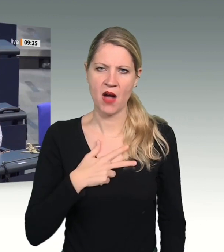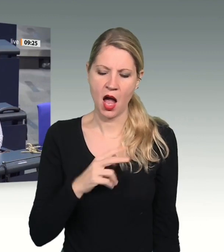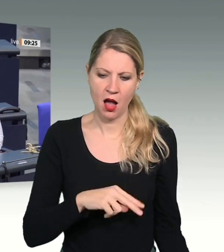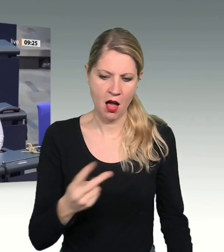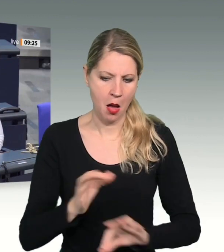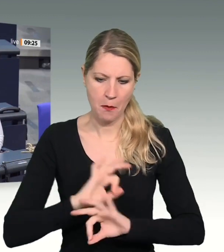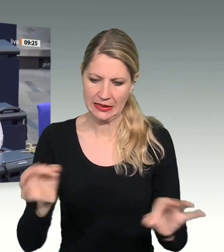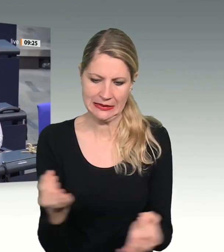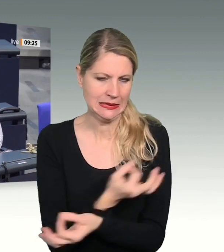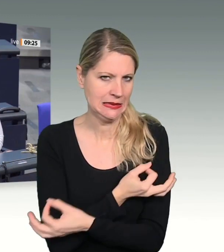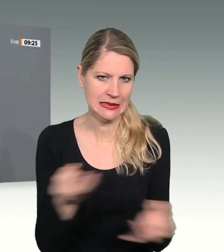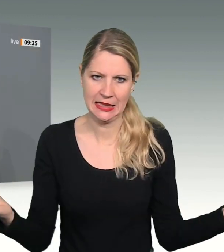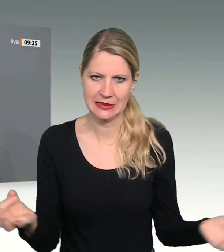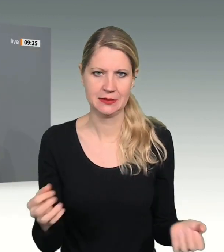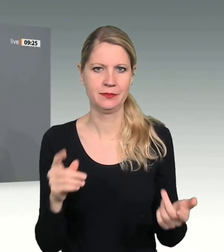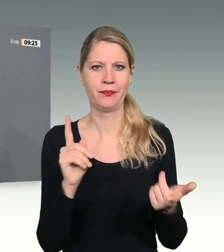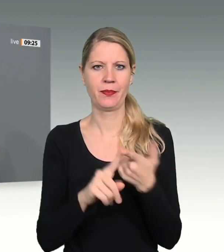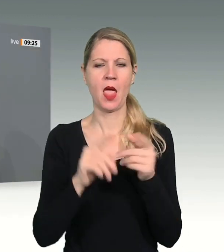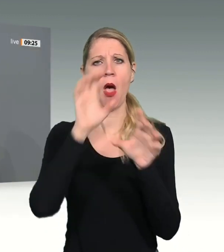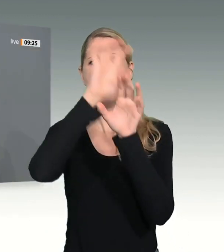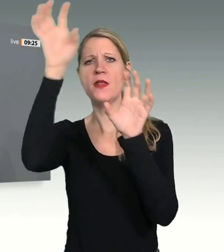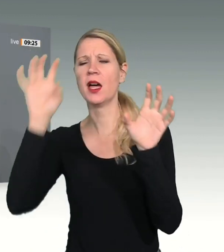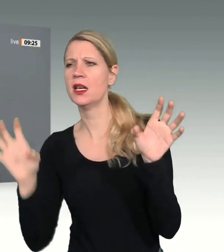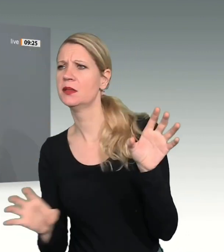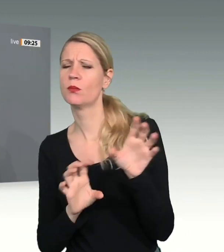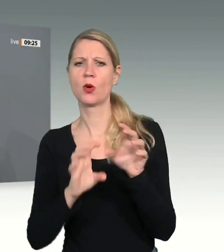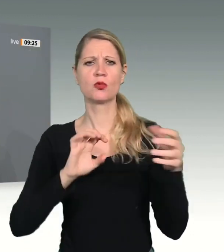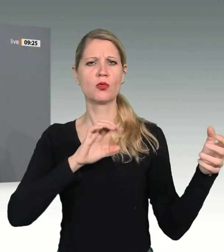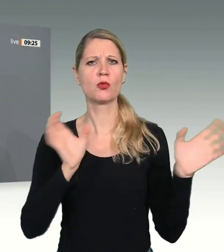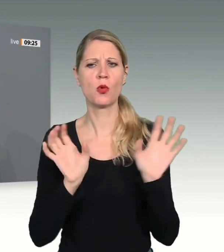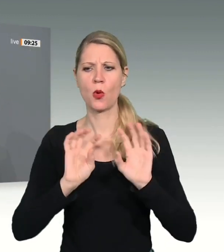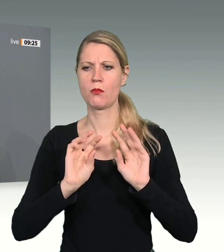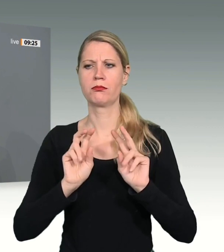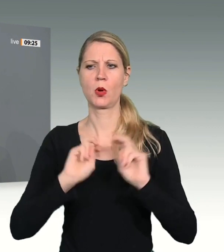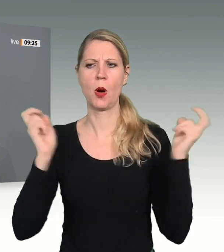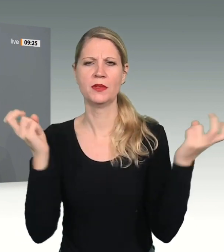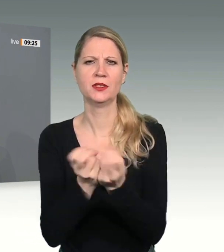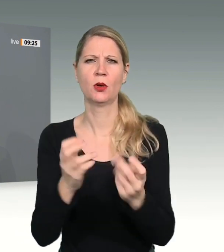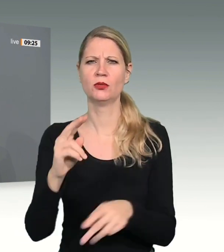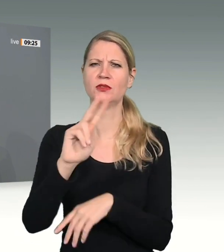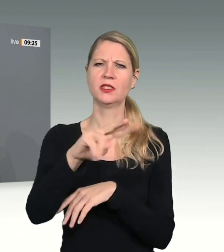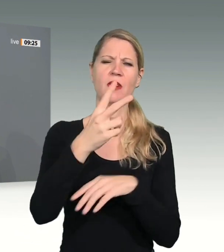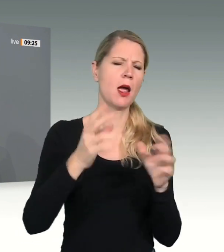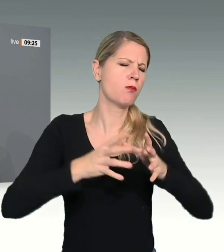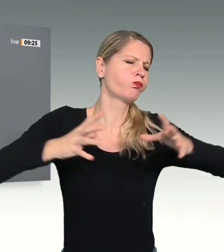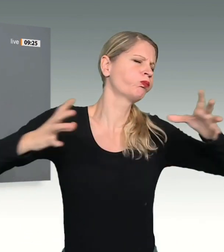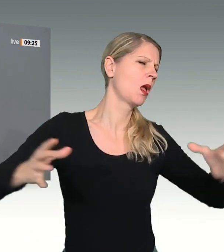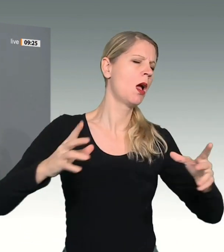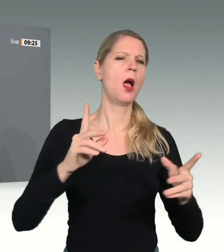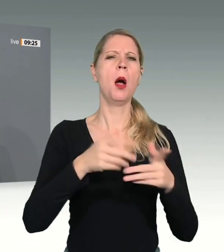Föderalismuskommissionen wir zwei ganz groß Angelegte, zwischen Bundestag und Bundesrat und Bundesregierung.